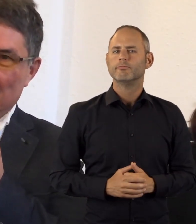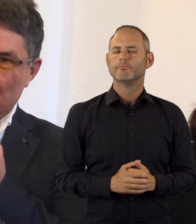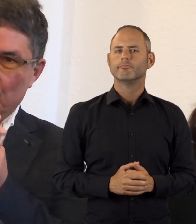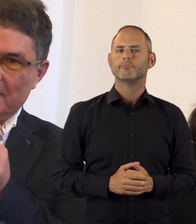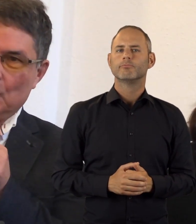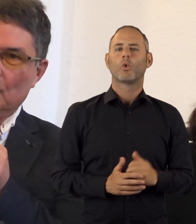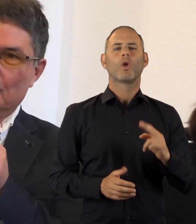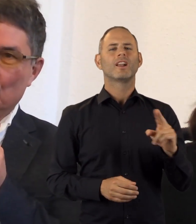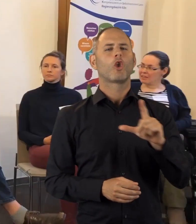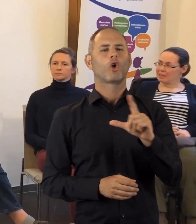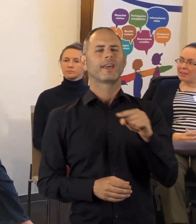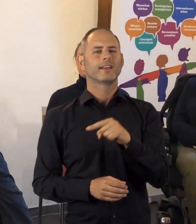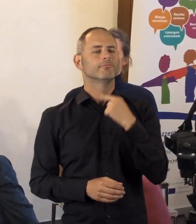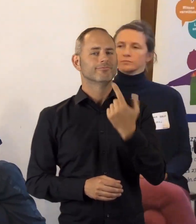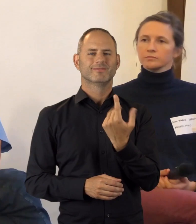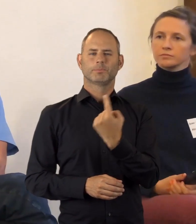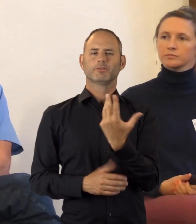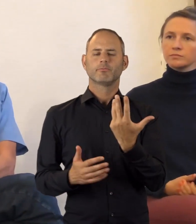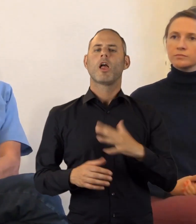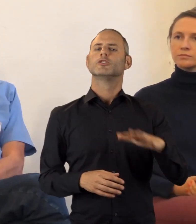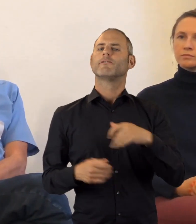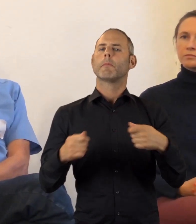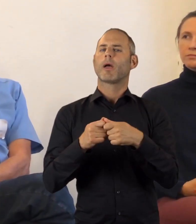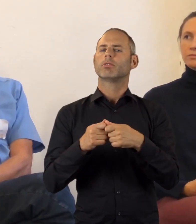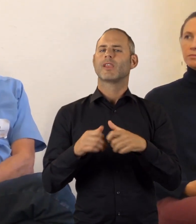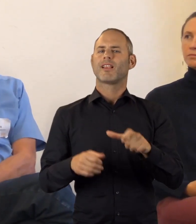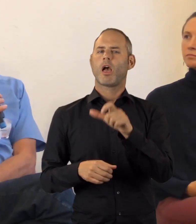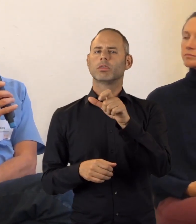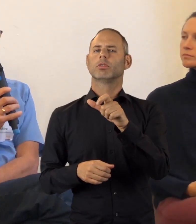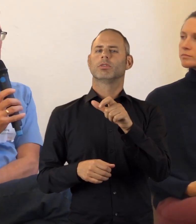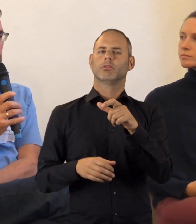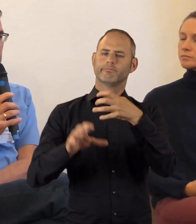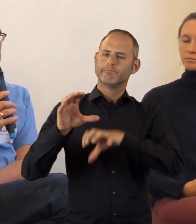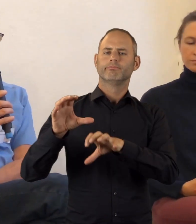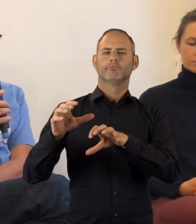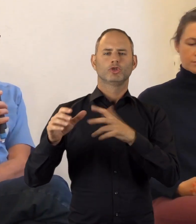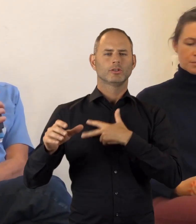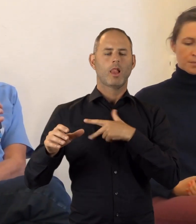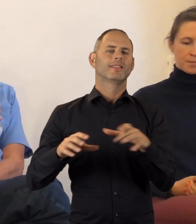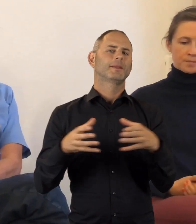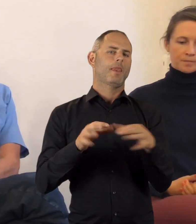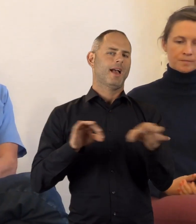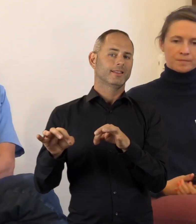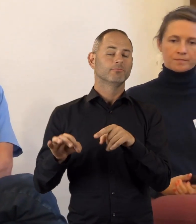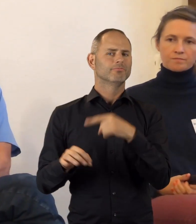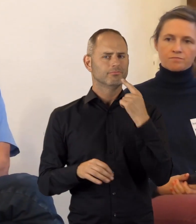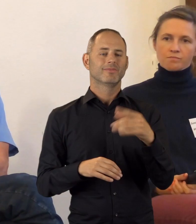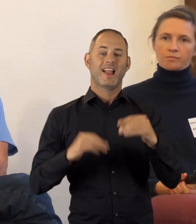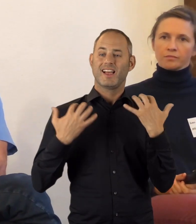Selbstbestimmung. Auch Ulrich Lücking, Teamleiter im Dezernat Soziales beim Landschaftsverband Rheinland, stellte sich den kritischen